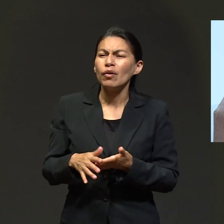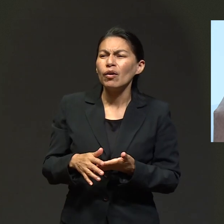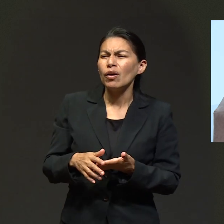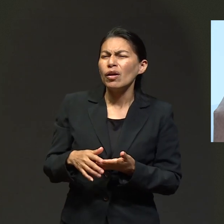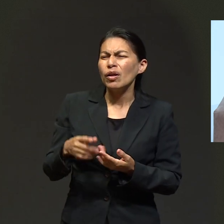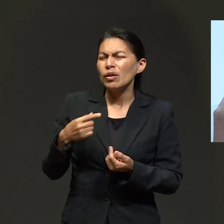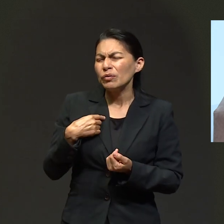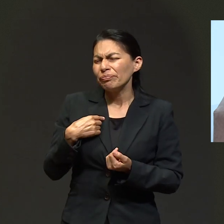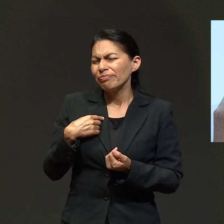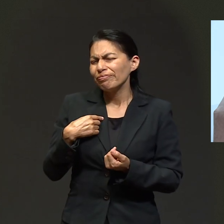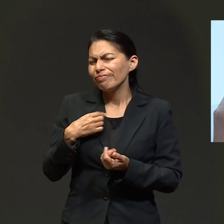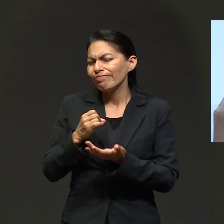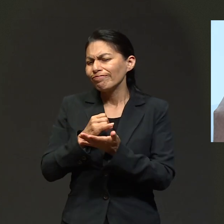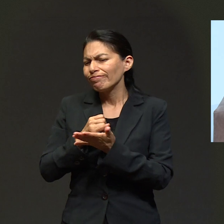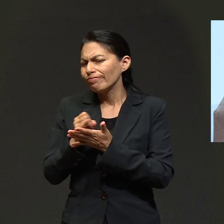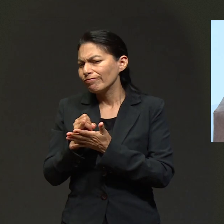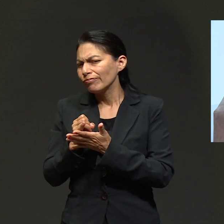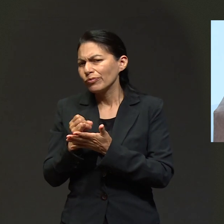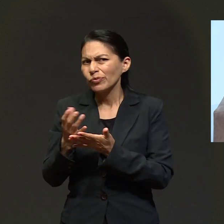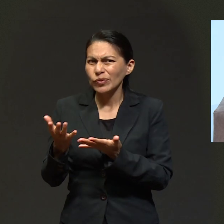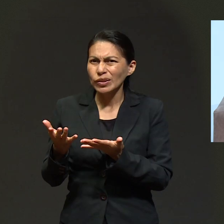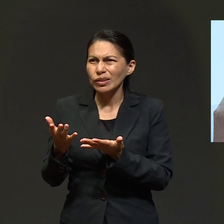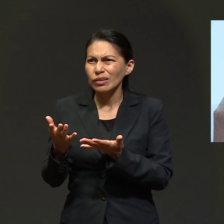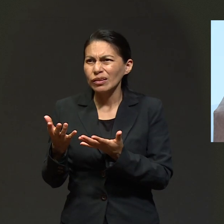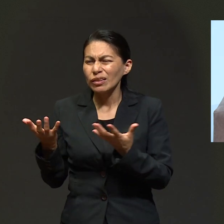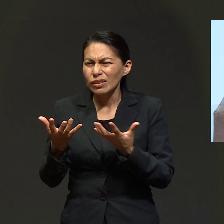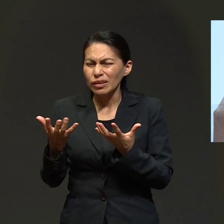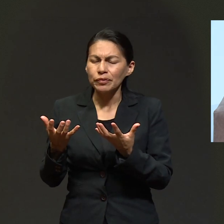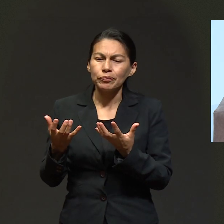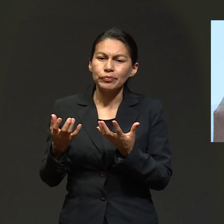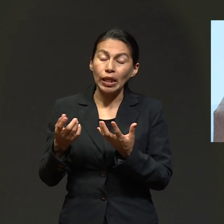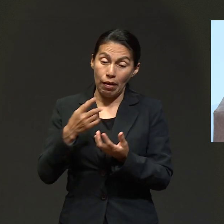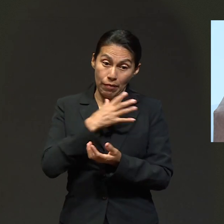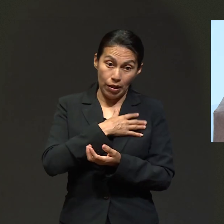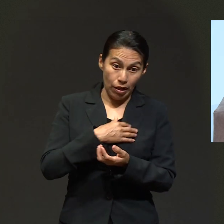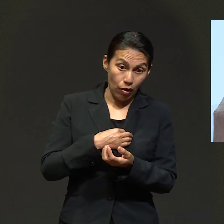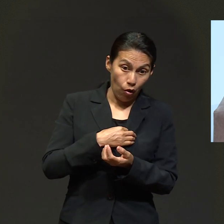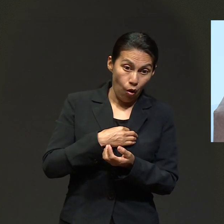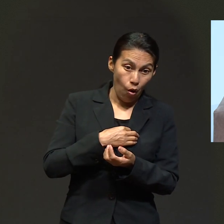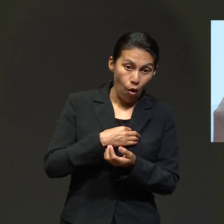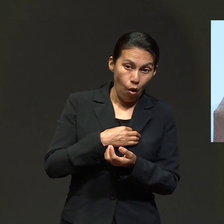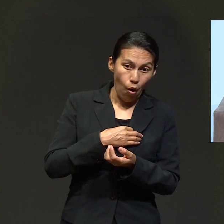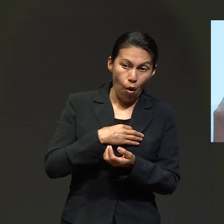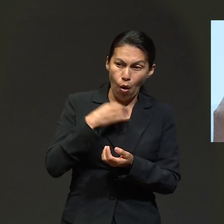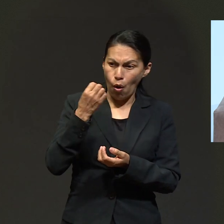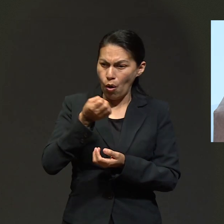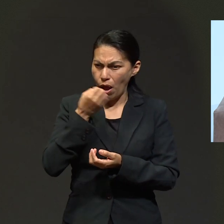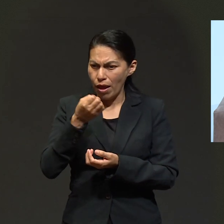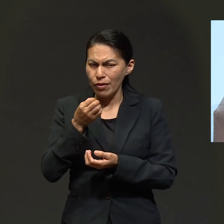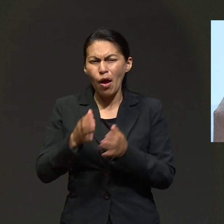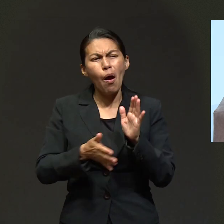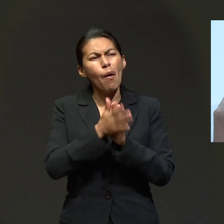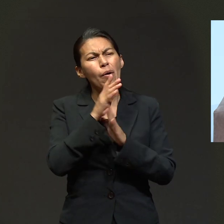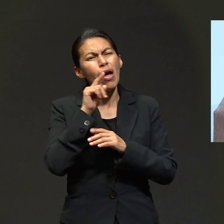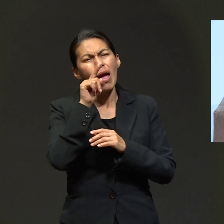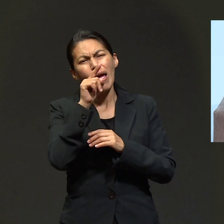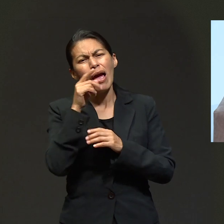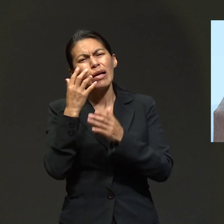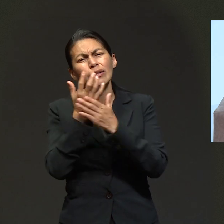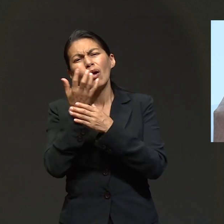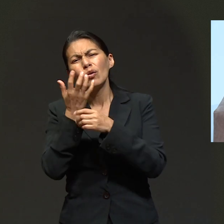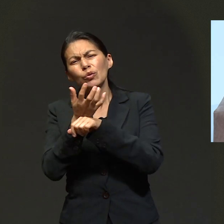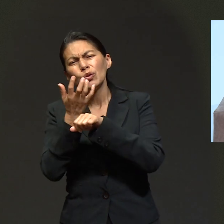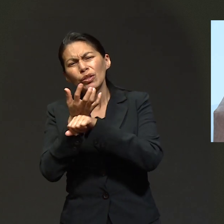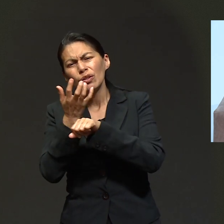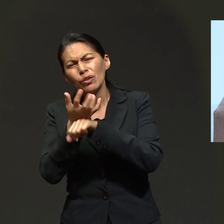que nos fuéramos, mi hijo que estaba orando, se quería ir trabajar a los Estados Unidos, pero yo no quería que se fuera solo.